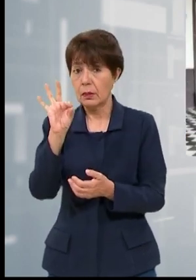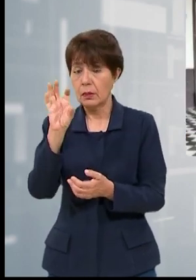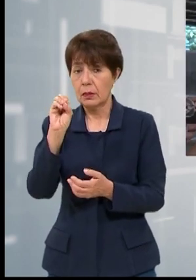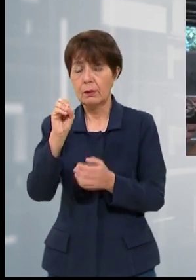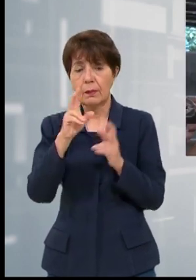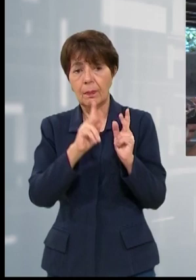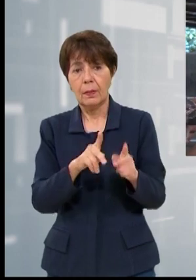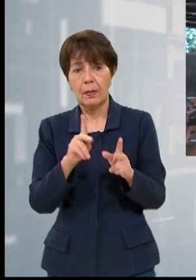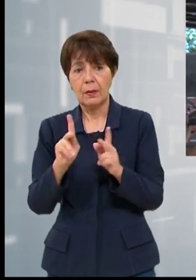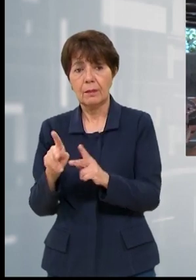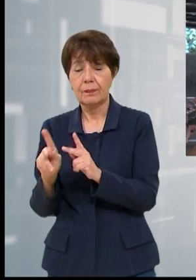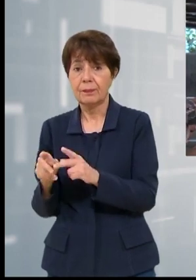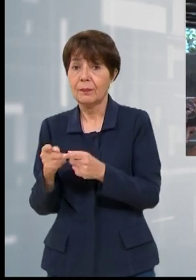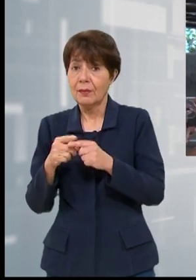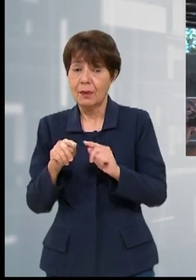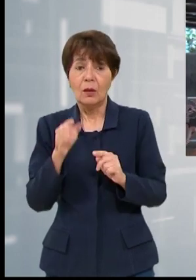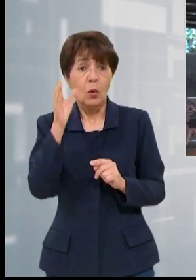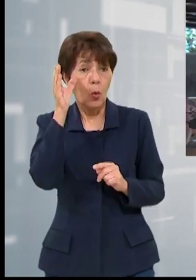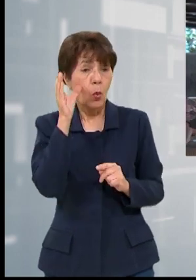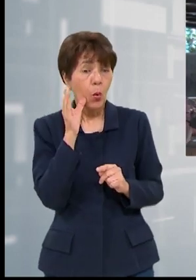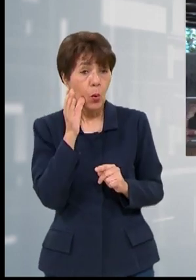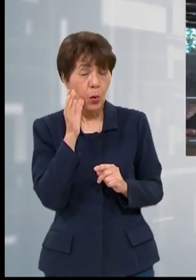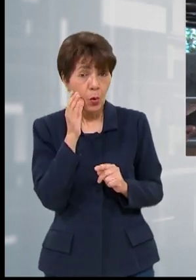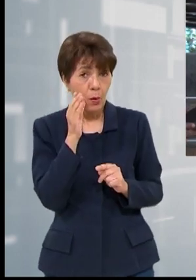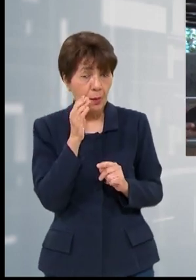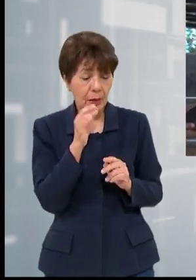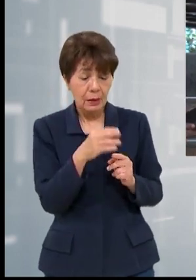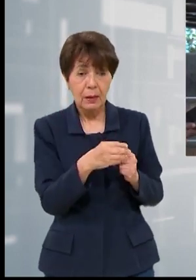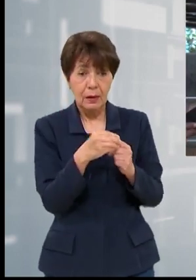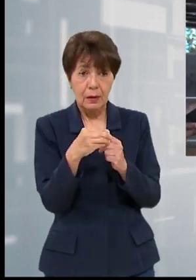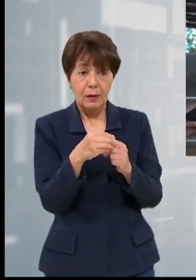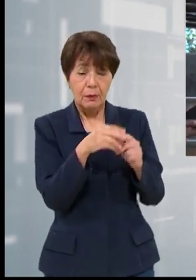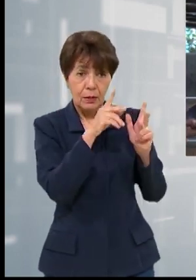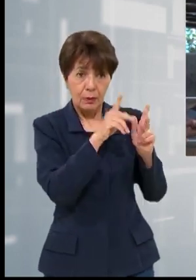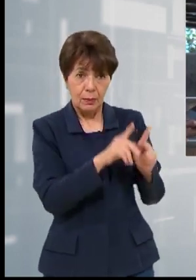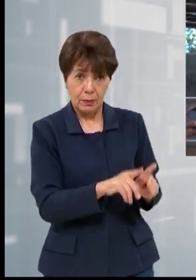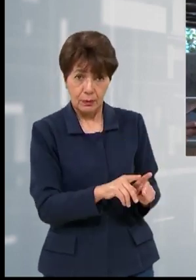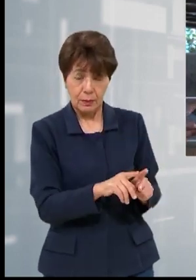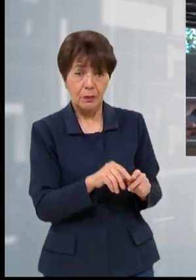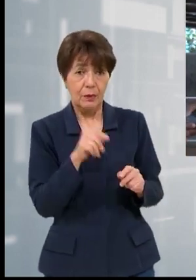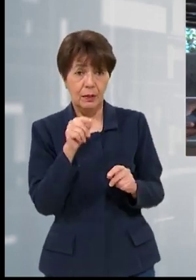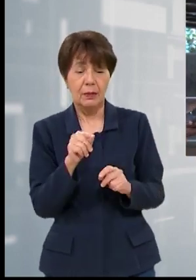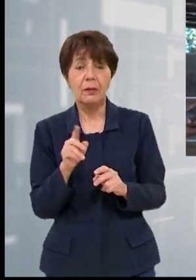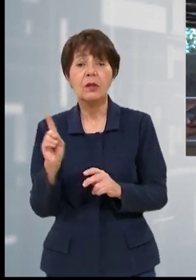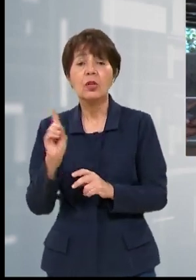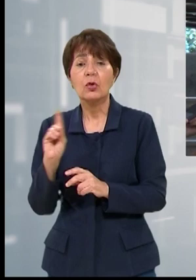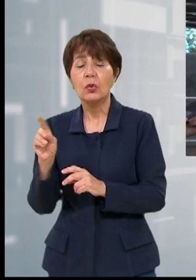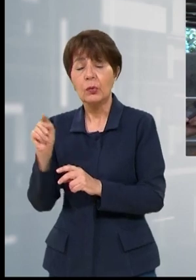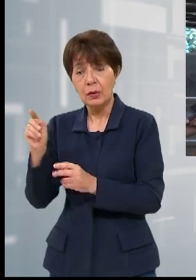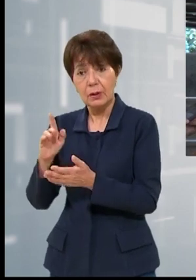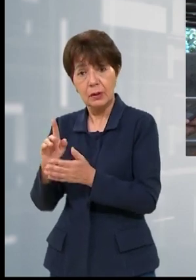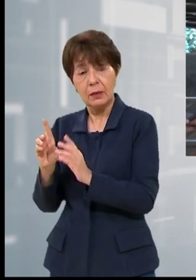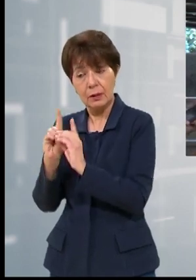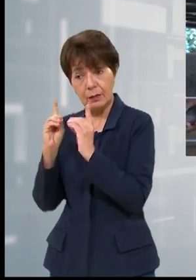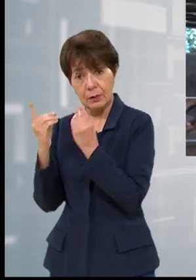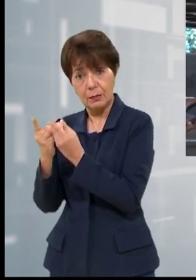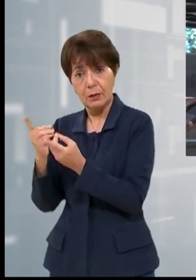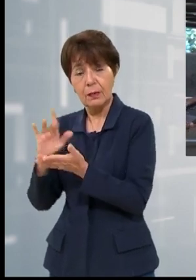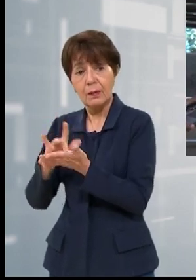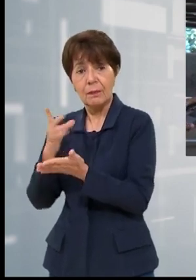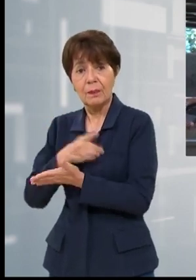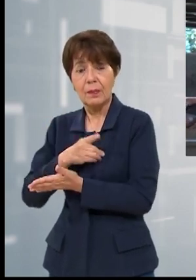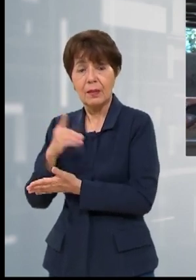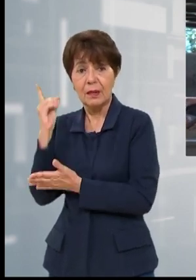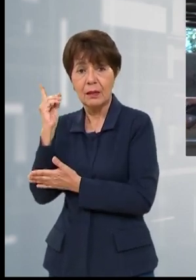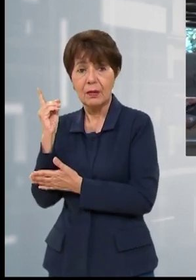personas. Pero esas camas van a quedar apartadas exclusivamente para los pacientitos que vienen de la zona de Gracias a Dios. Recordemos que son